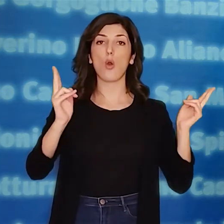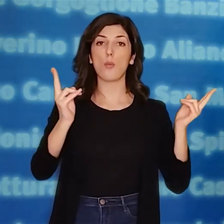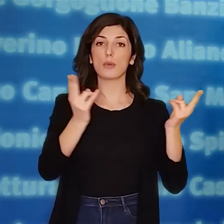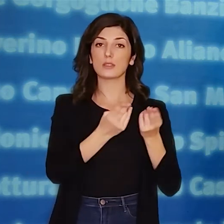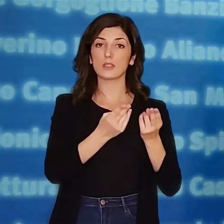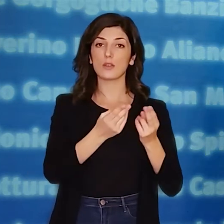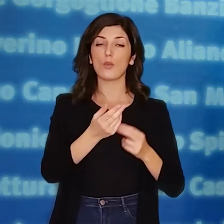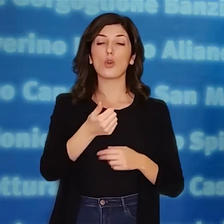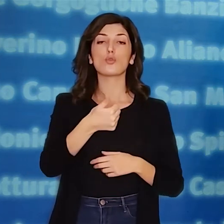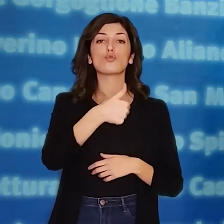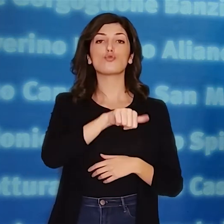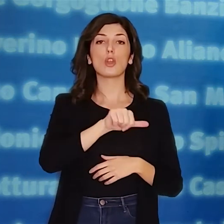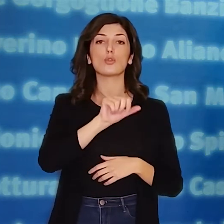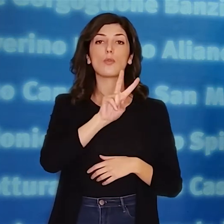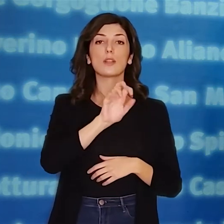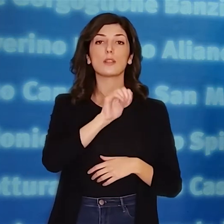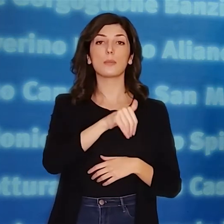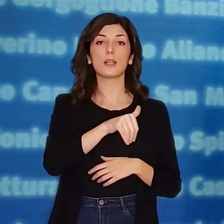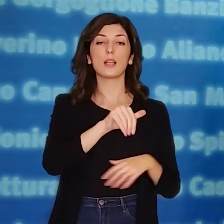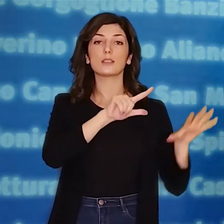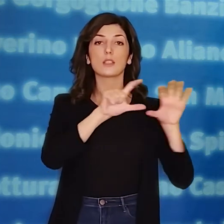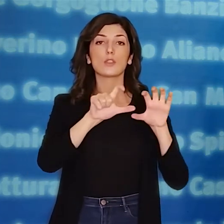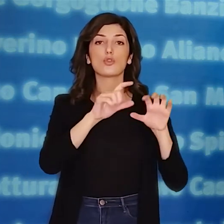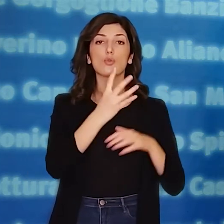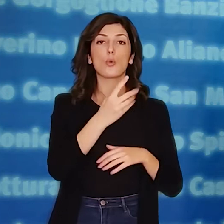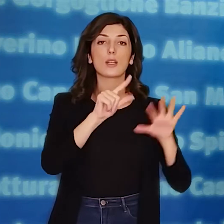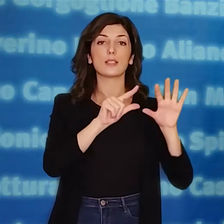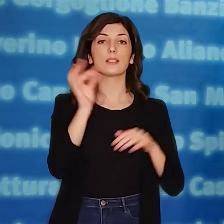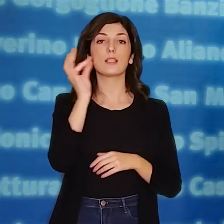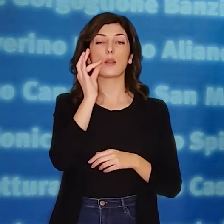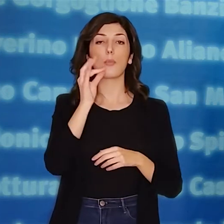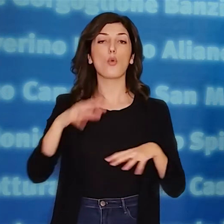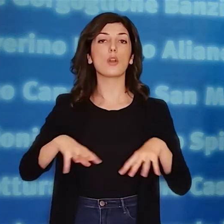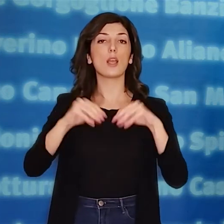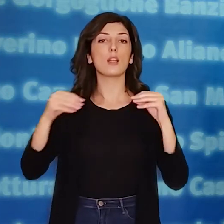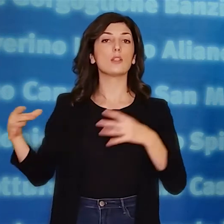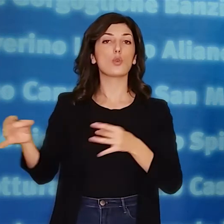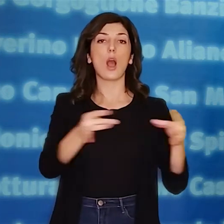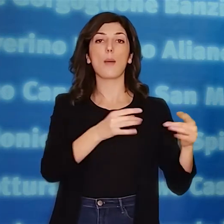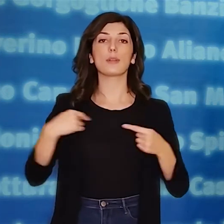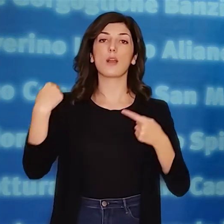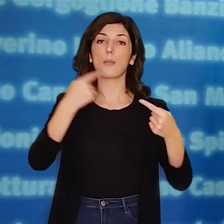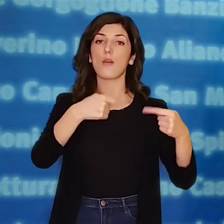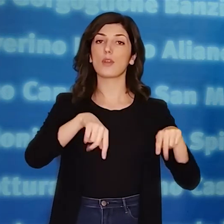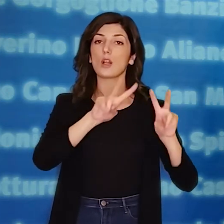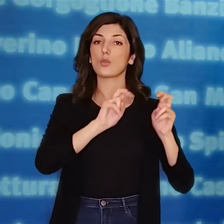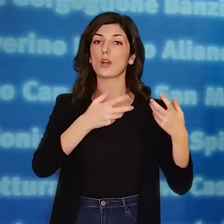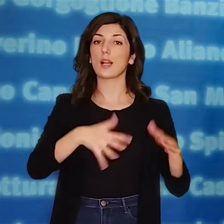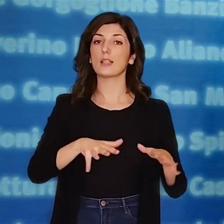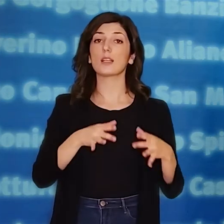per un totale complessivo di 120.747 tamponi dall'inizio dell